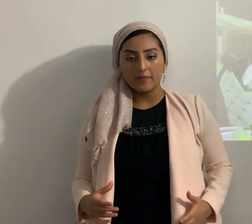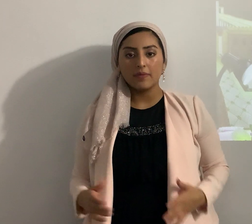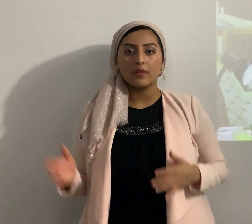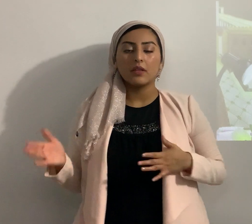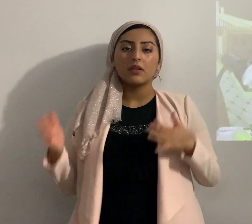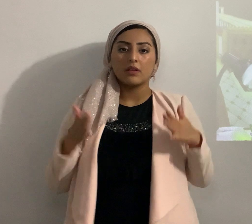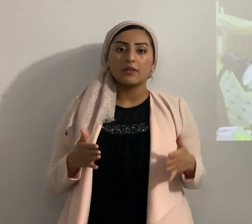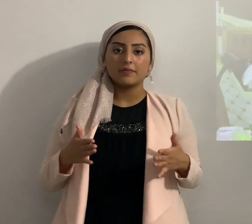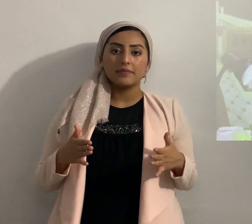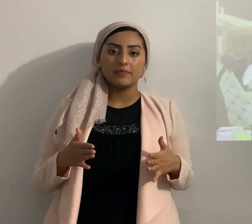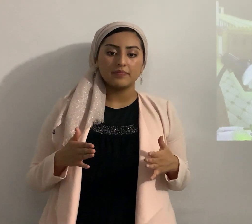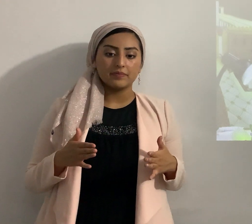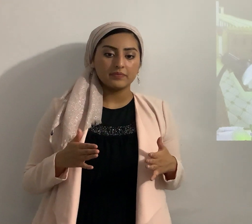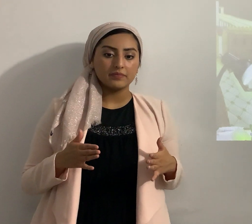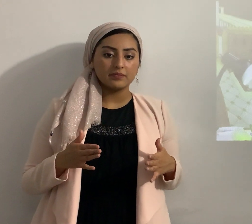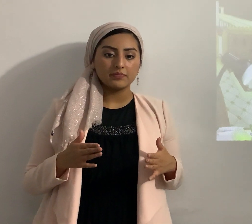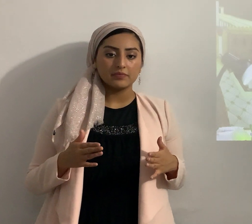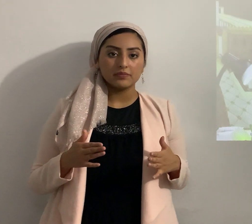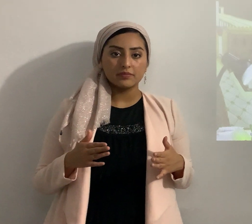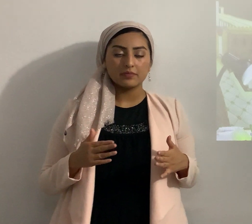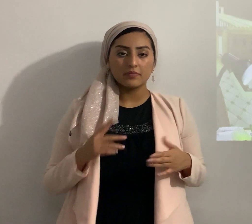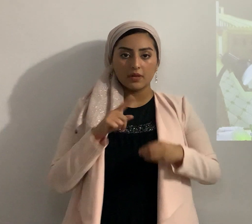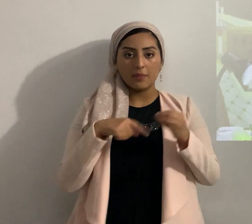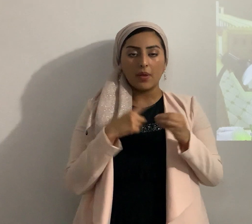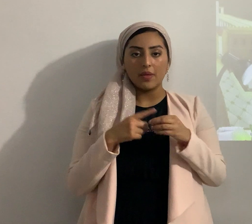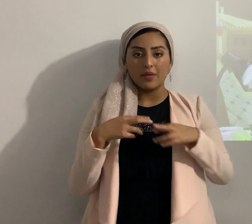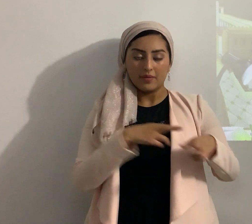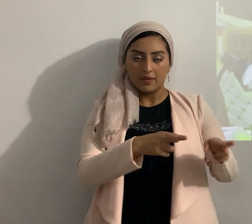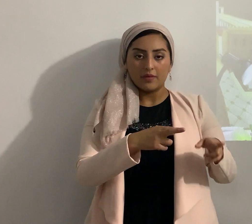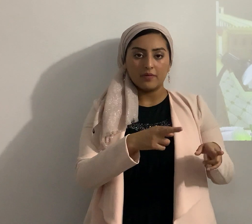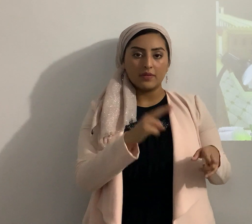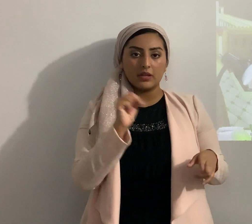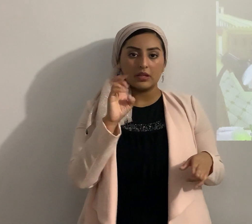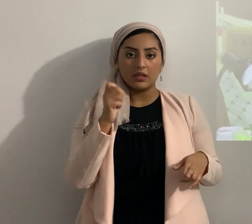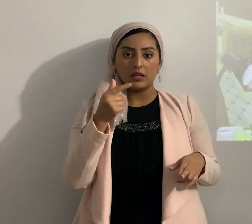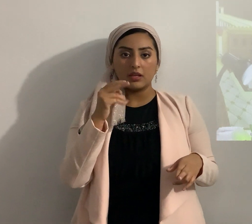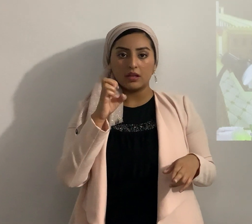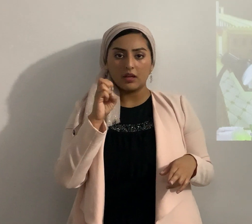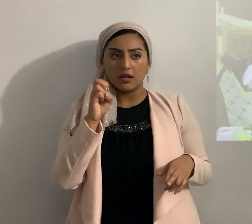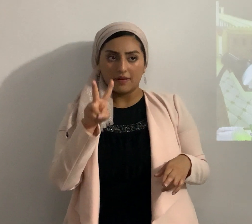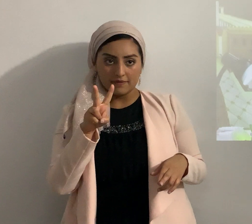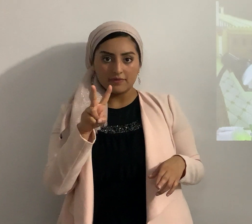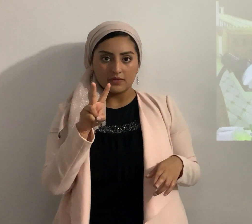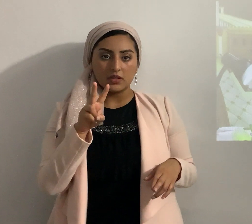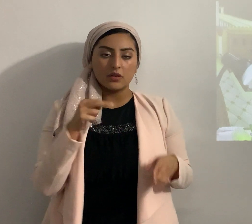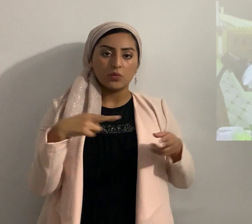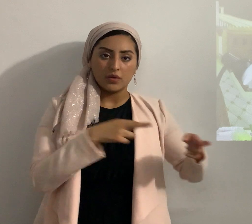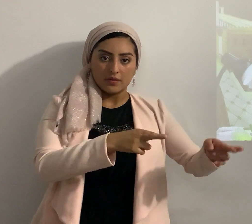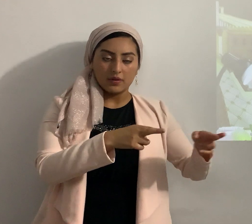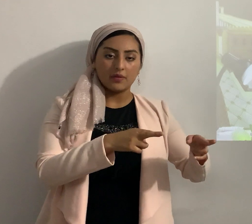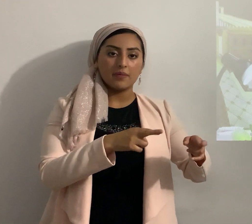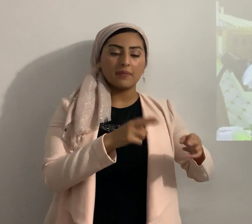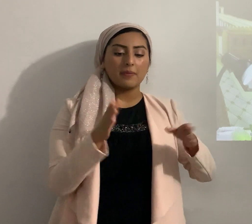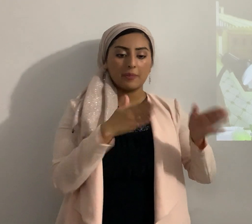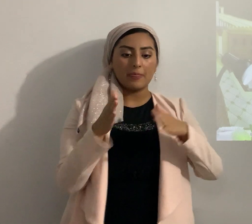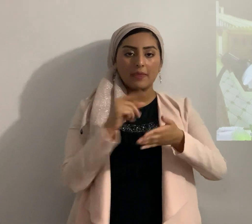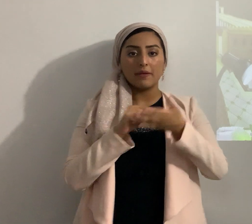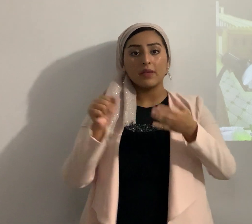entonces bueno deseo sobre el Negev y luego bueno verso 17 desde el monte